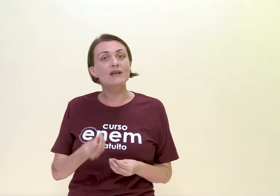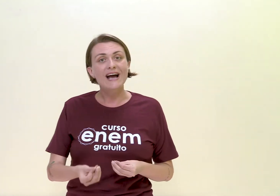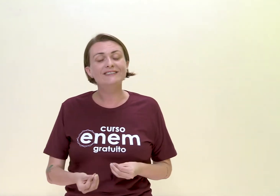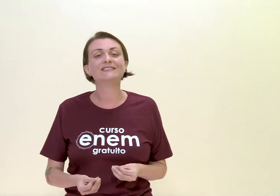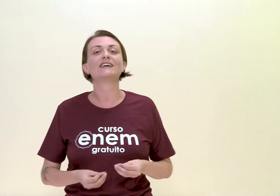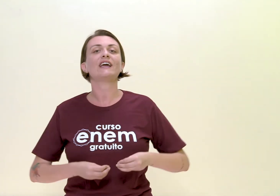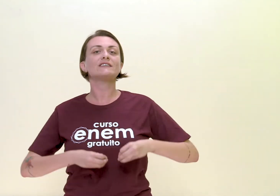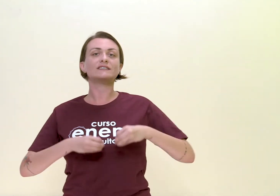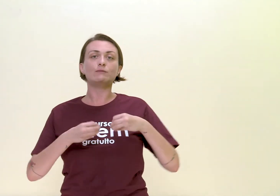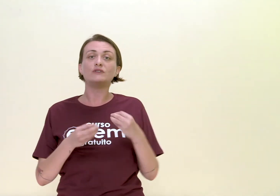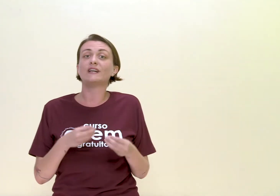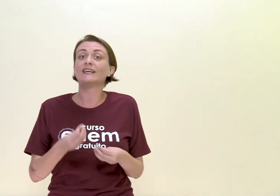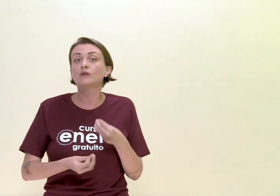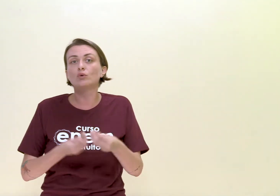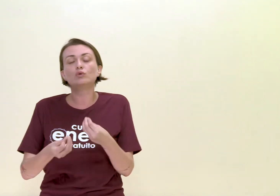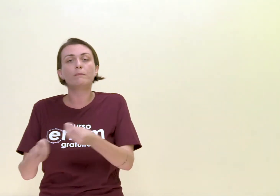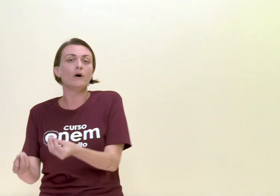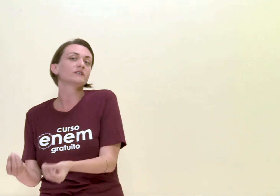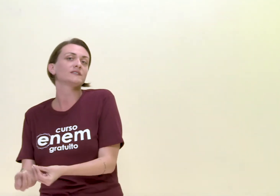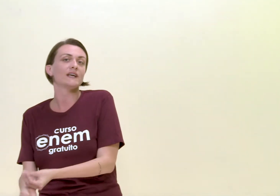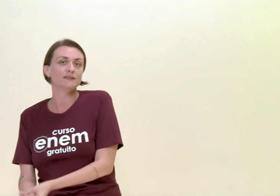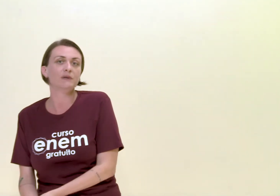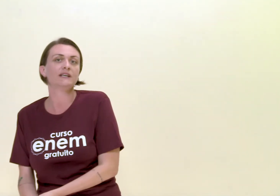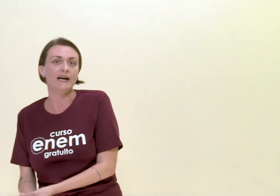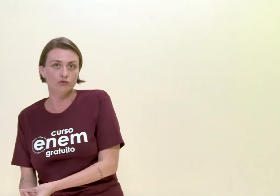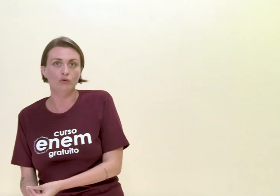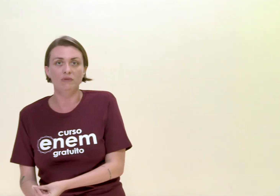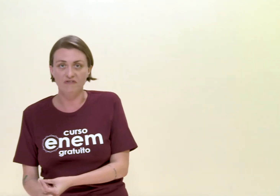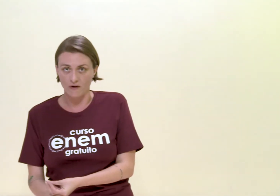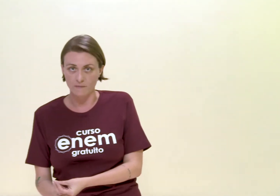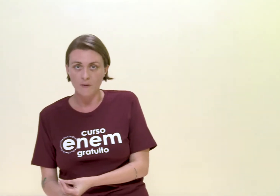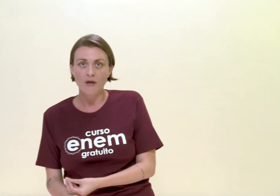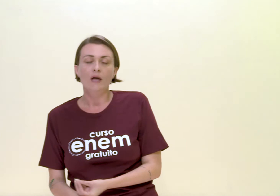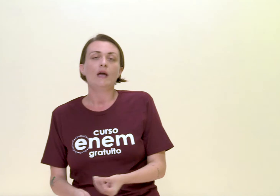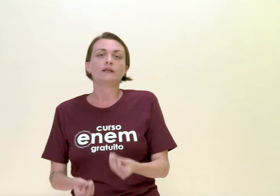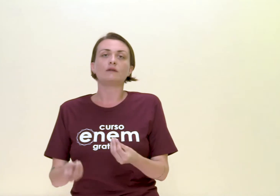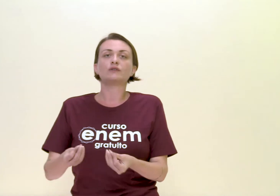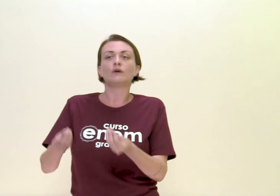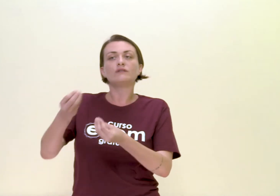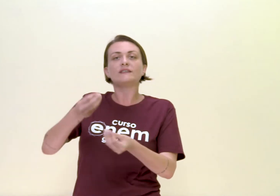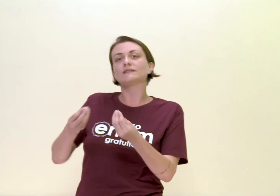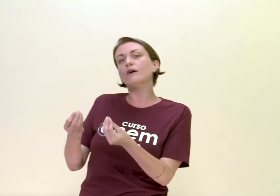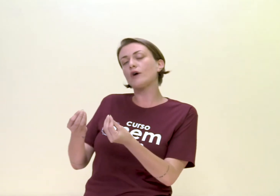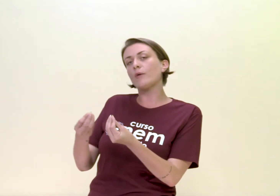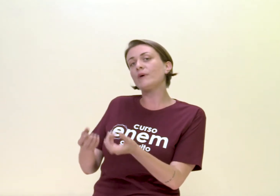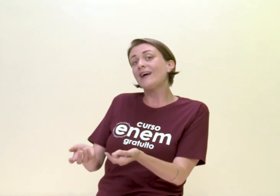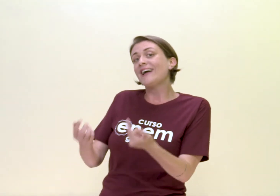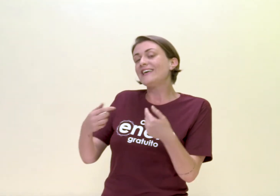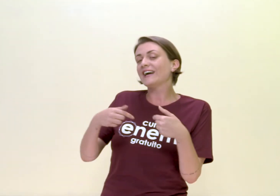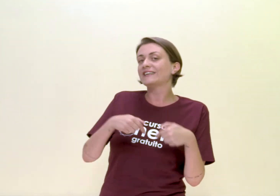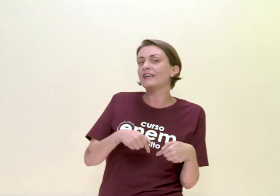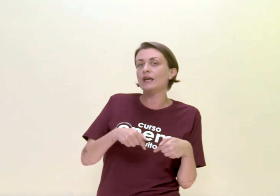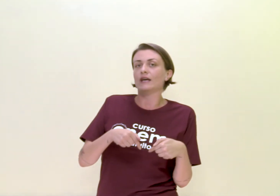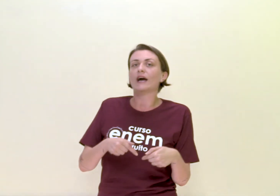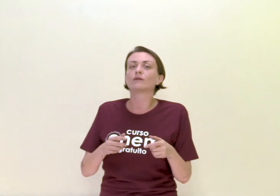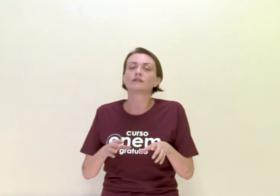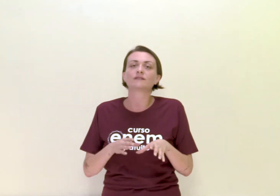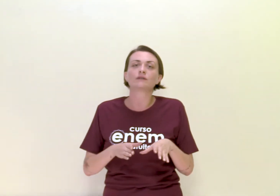olhar a ciência e mostrar que tudo pode ser explicado de alguma forma. Então isso acontece na Europa e aqui acontece uma